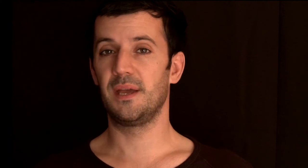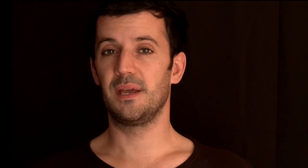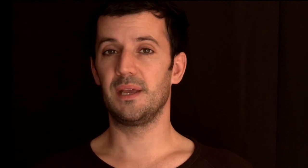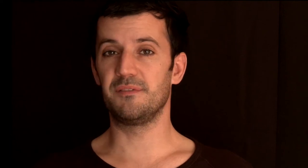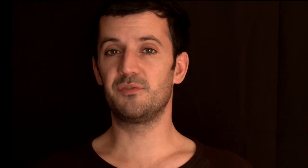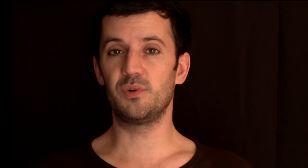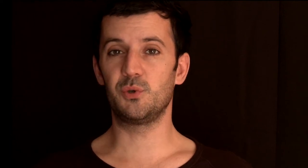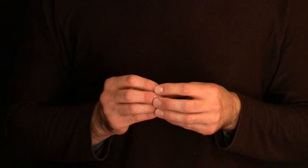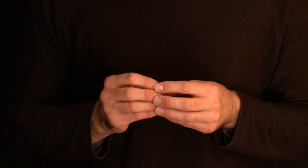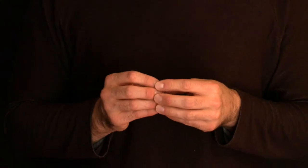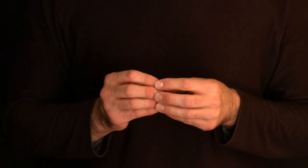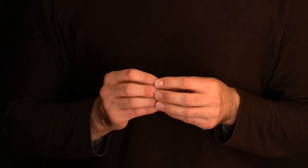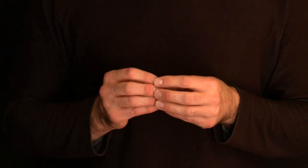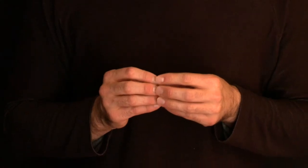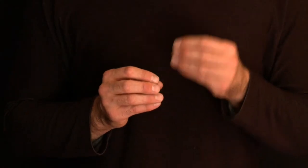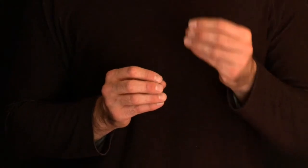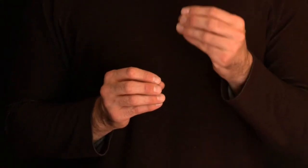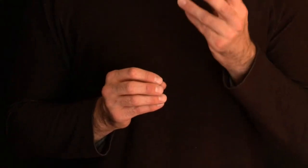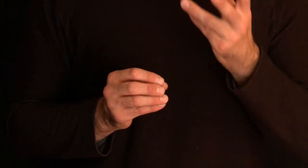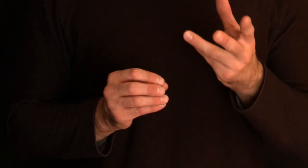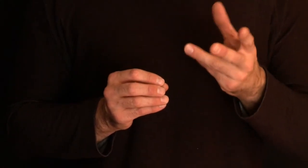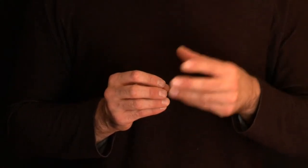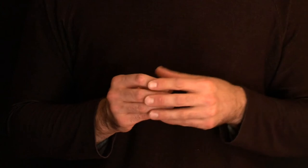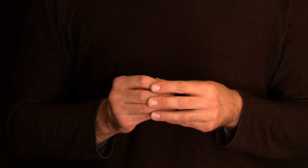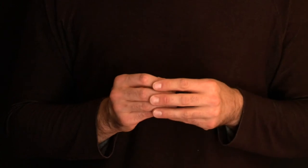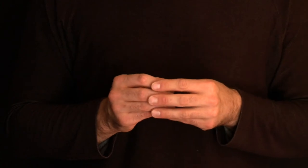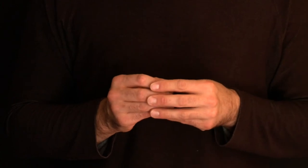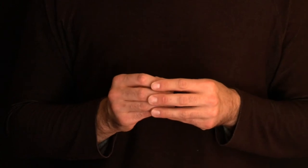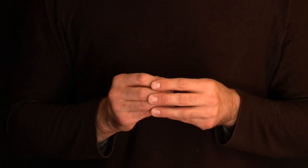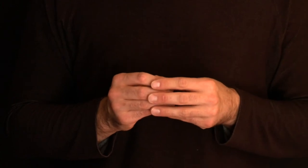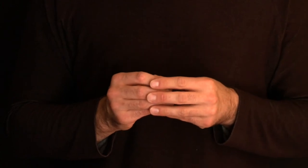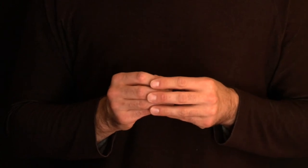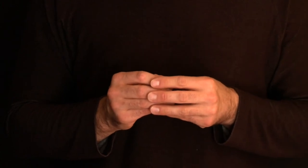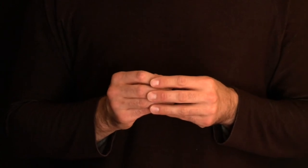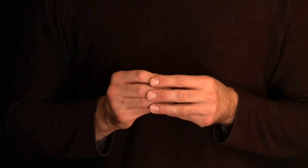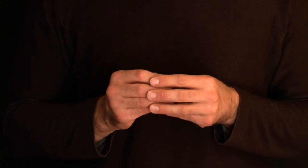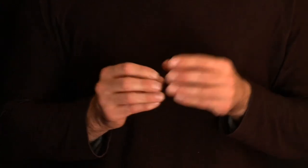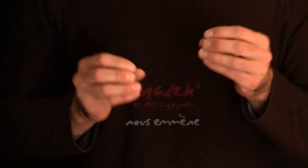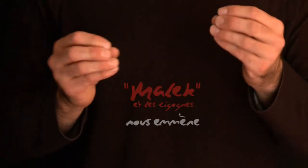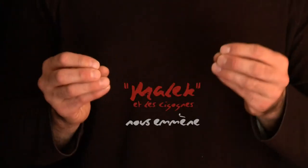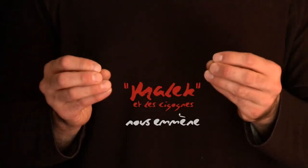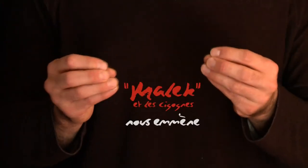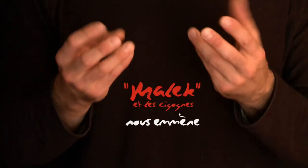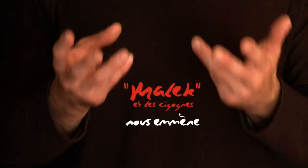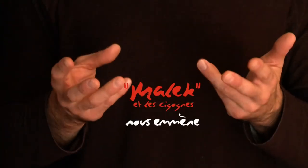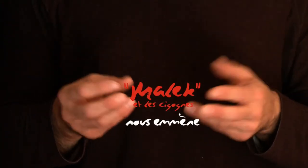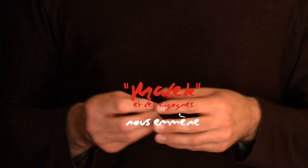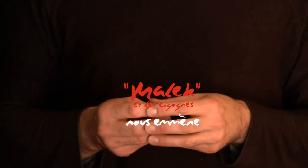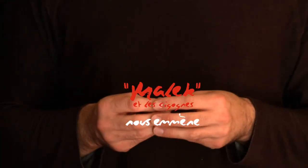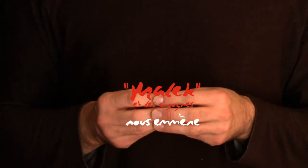Ils vivent tous les deux dans une maison en plein milieu d'un terrain vague. Un homme bien souvent, avec un papier, qui dit